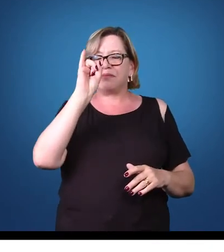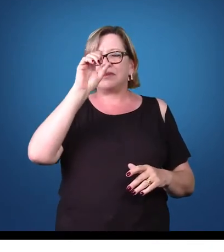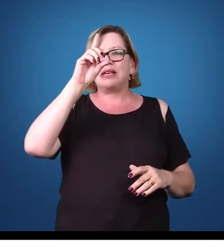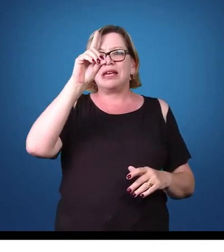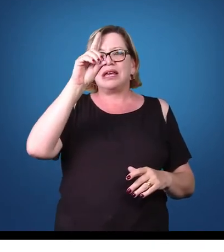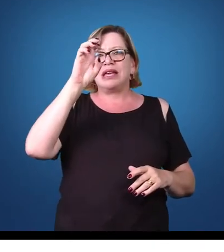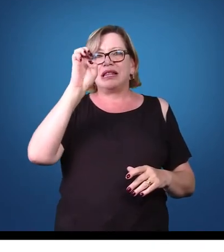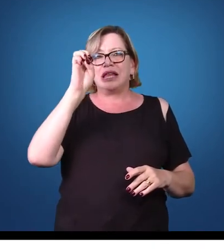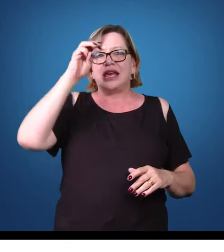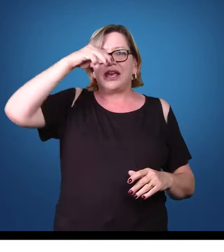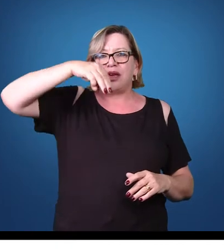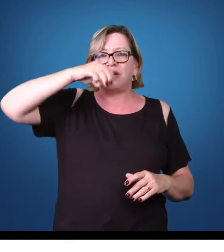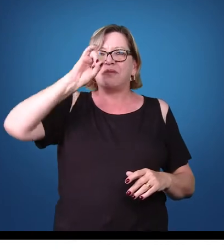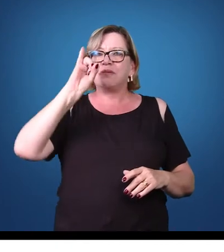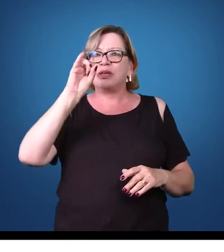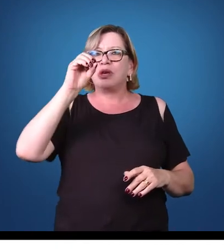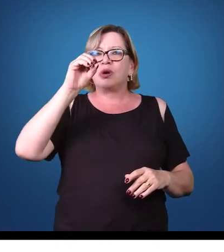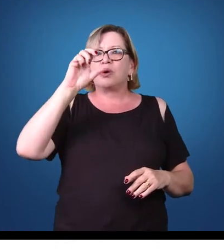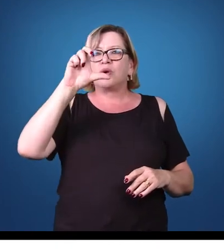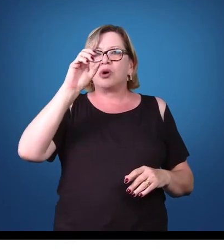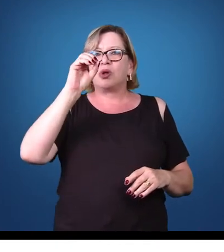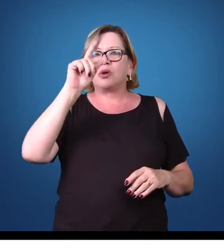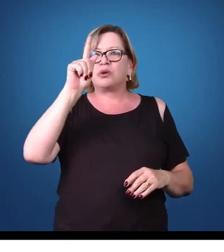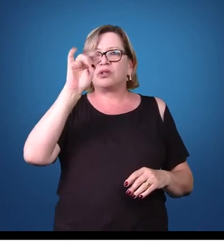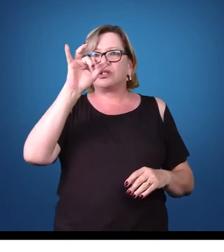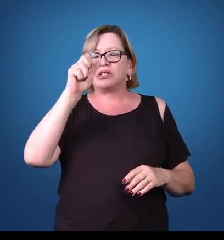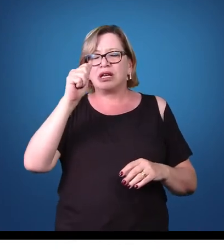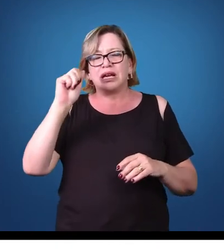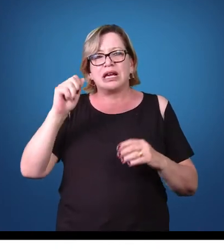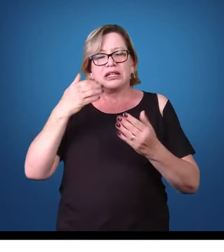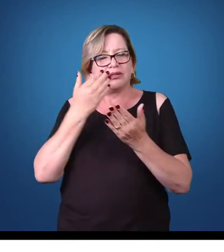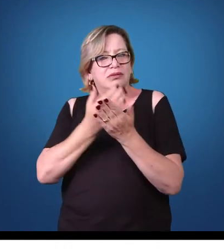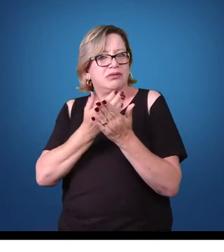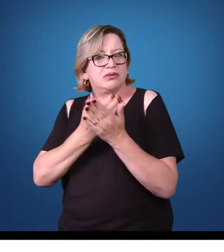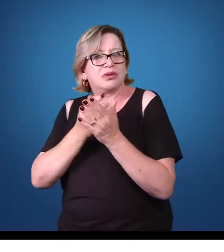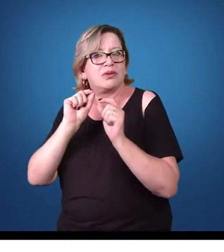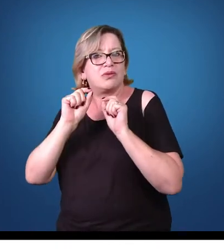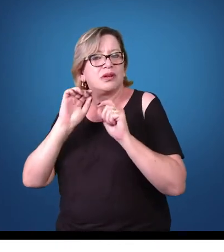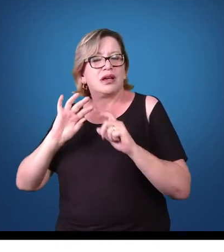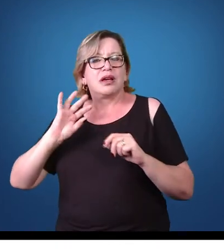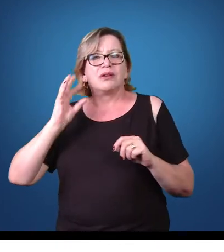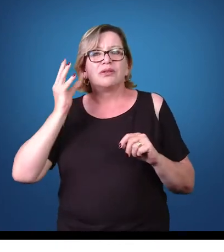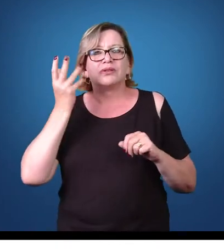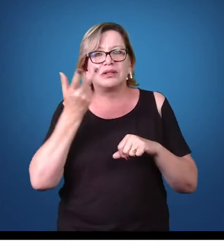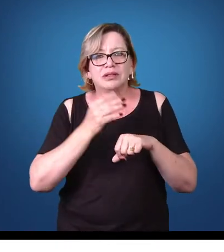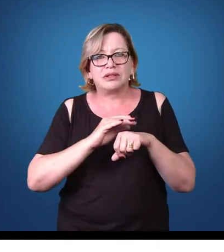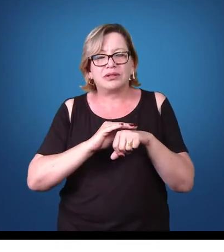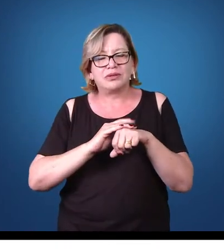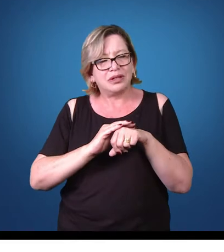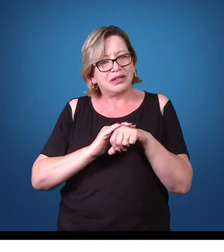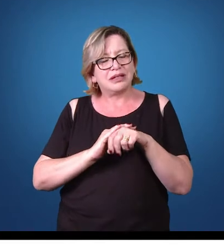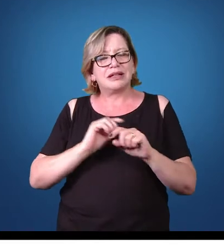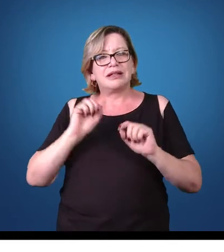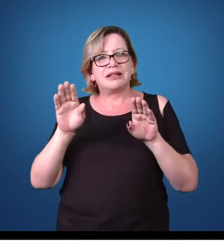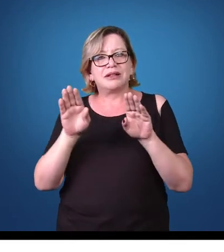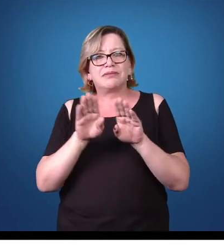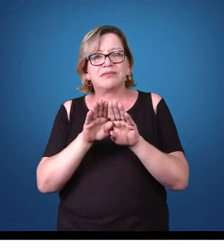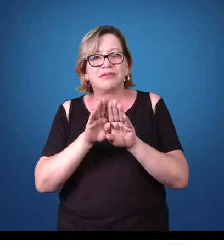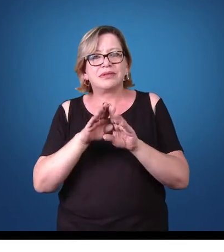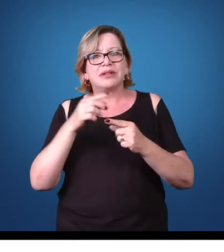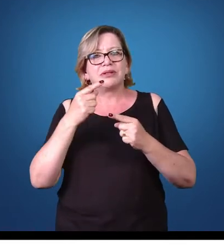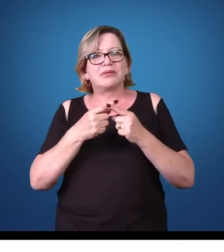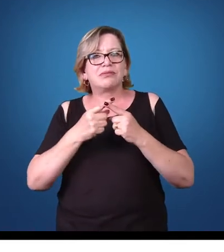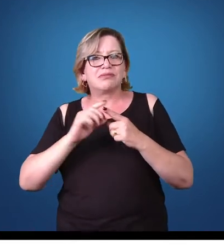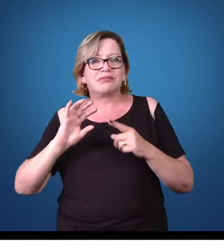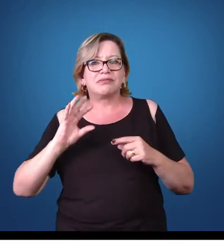ciência que estuda as causas de uma doença, no caso de uma doença parasitária, os fatores que estão levando a